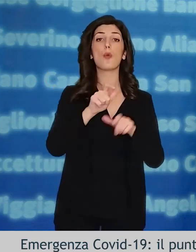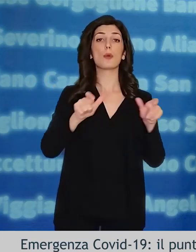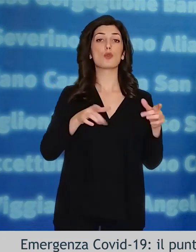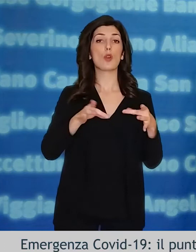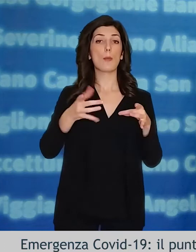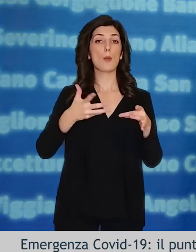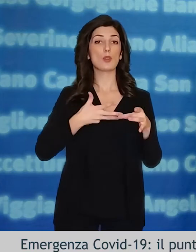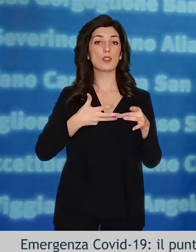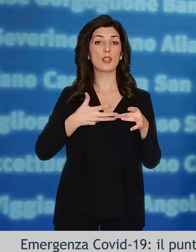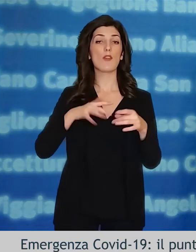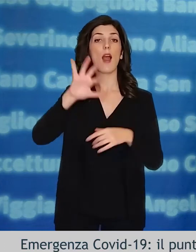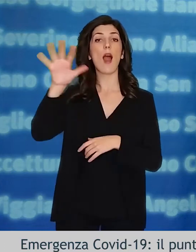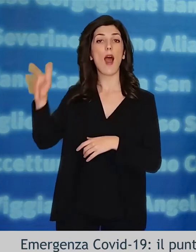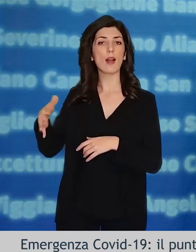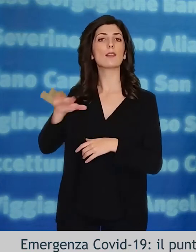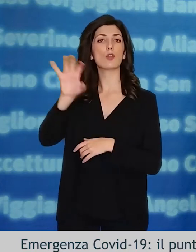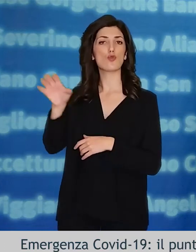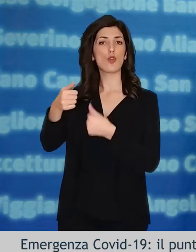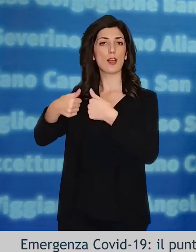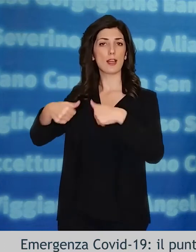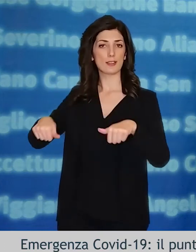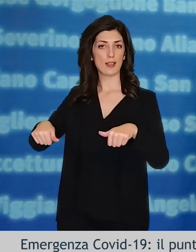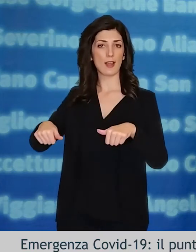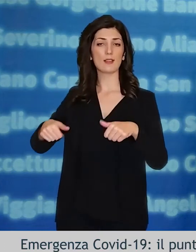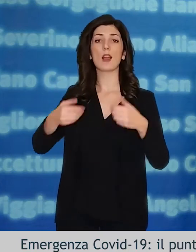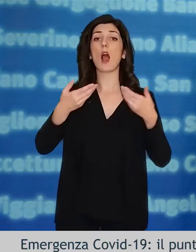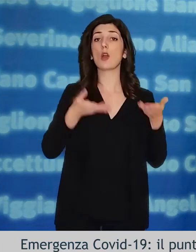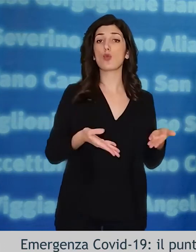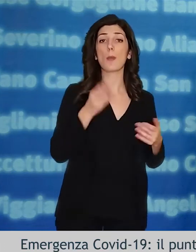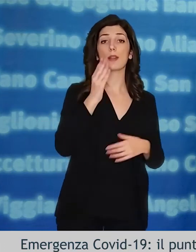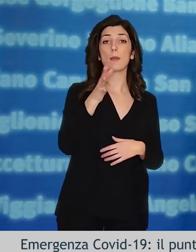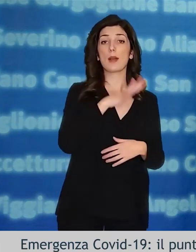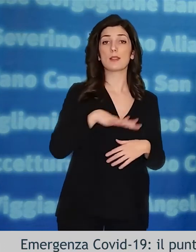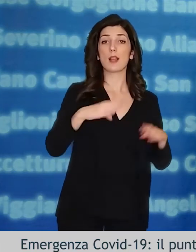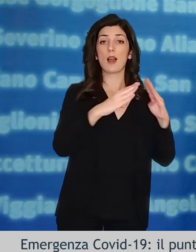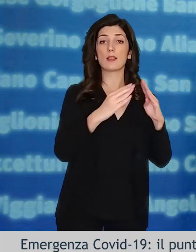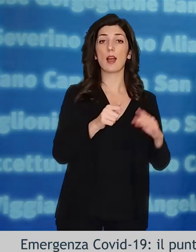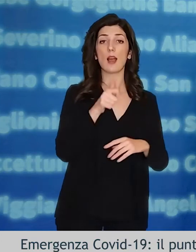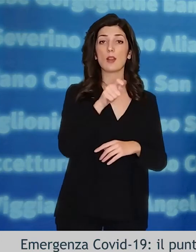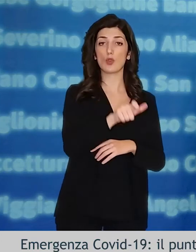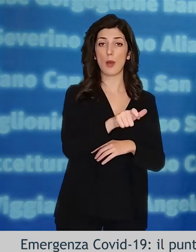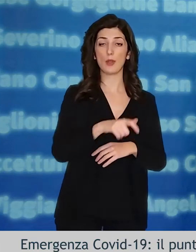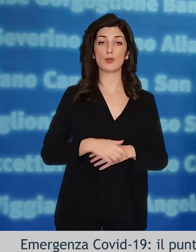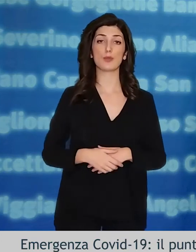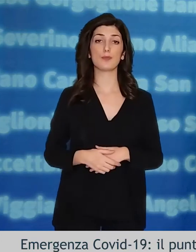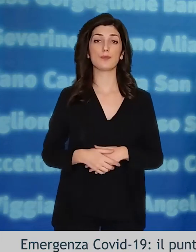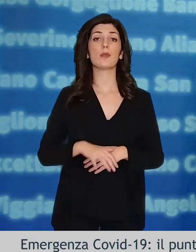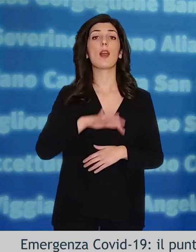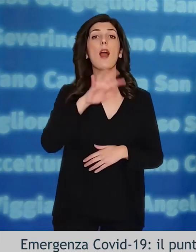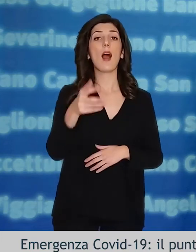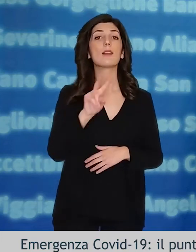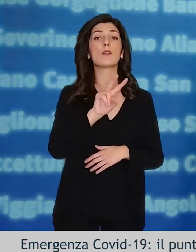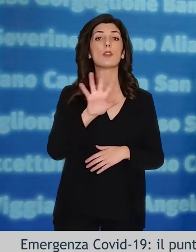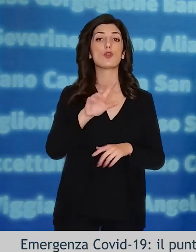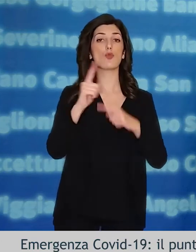alle quali si aggiungono 5 positività di residenti in altre regioni in isolamento in comuni della Regione